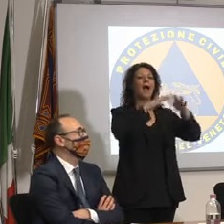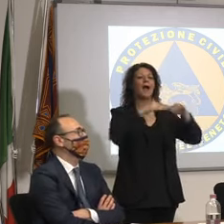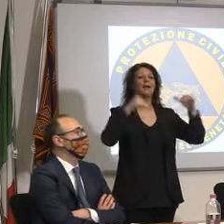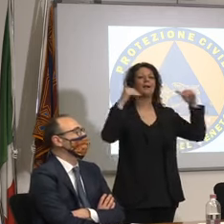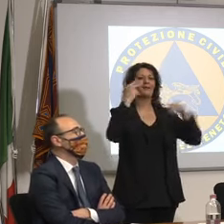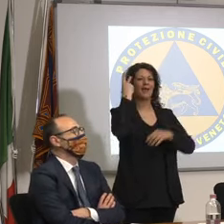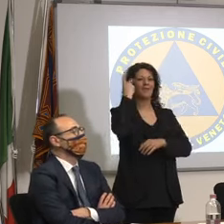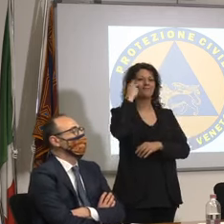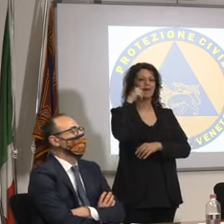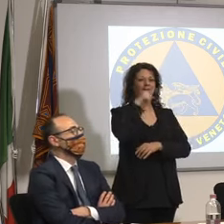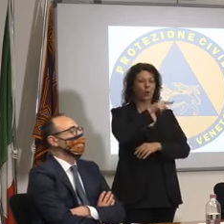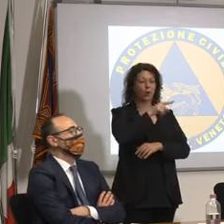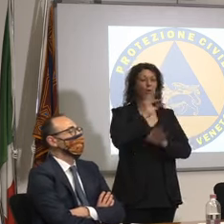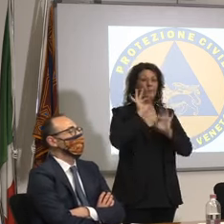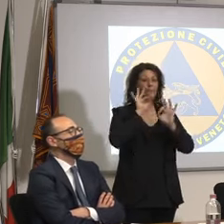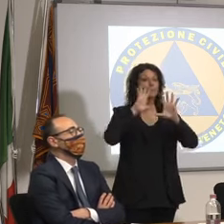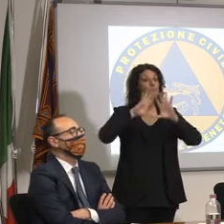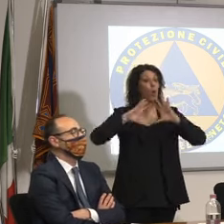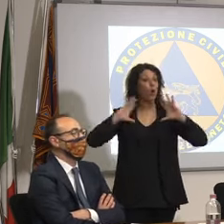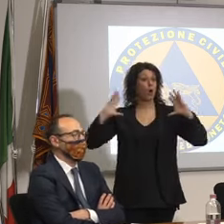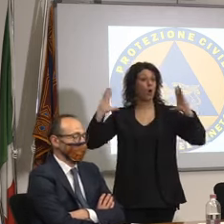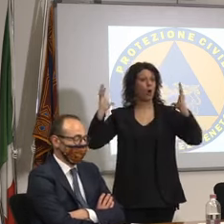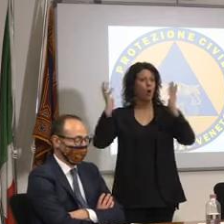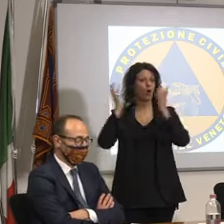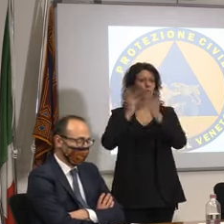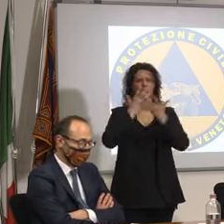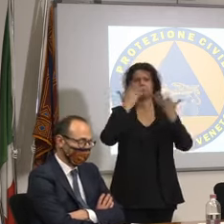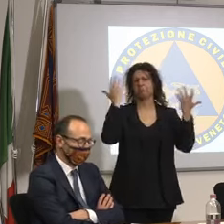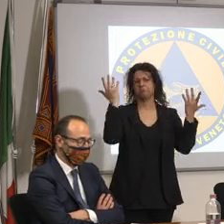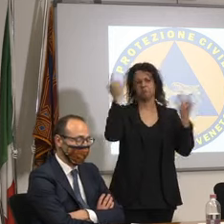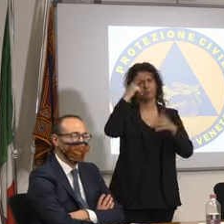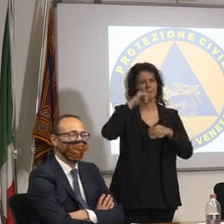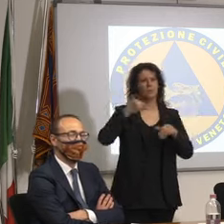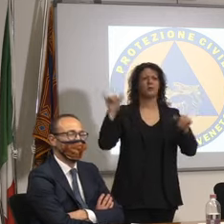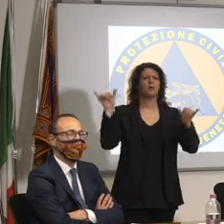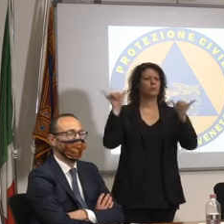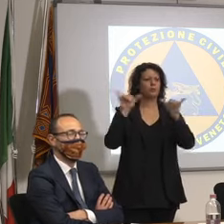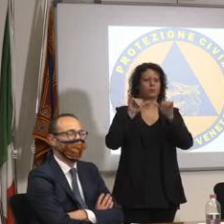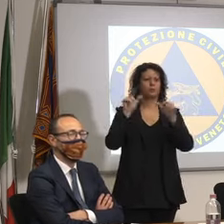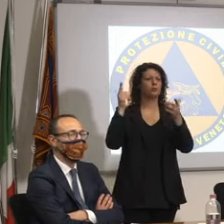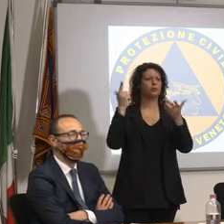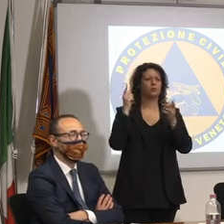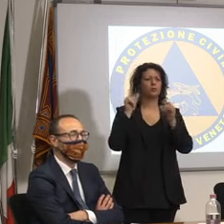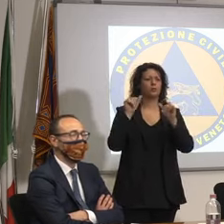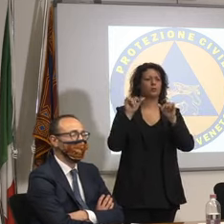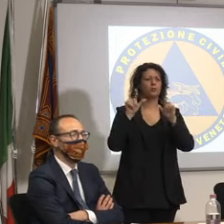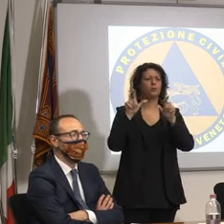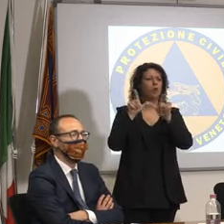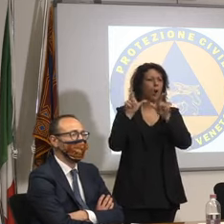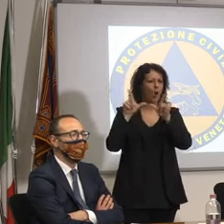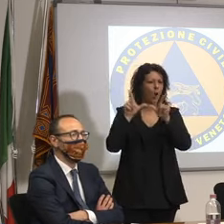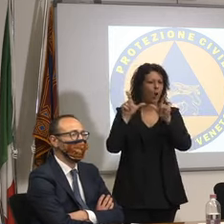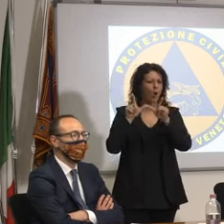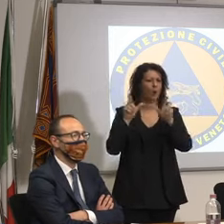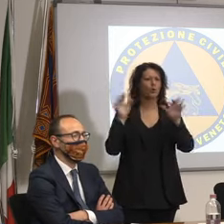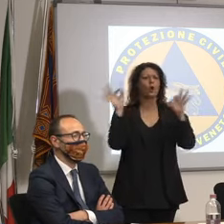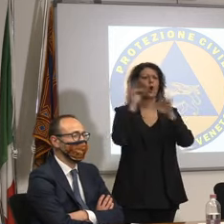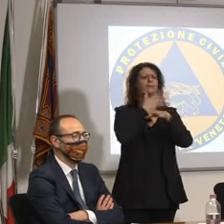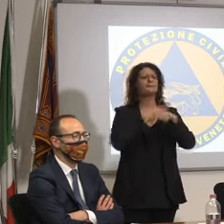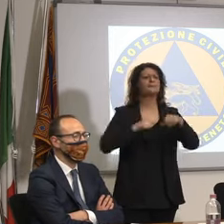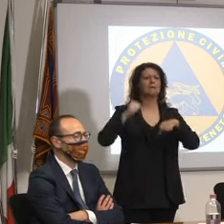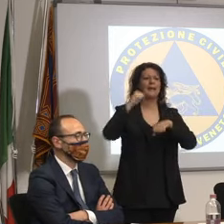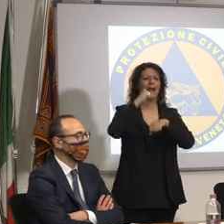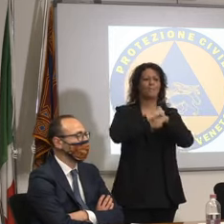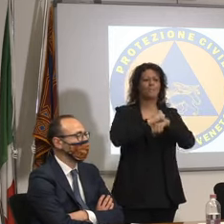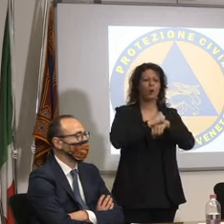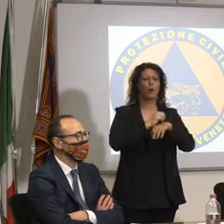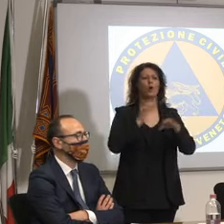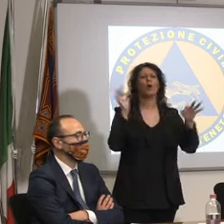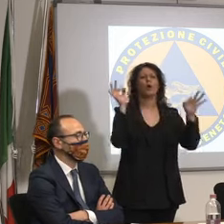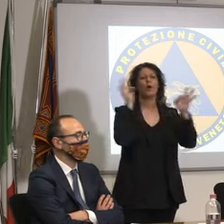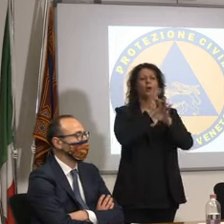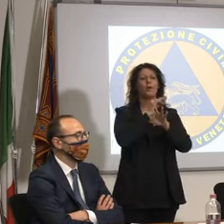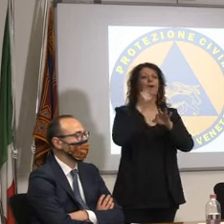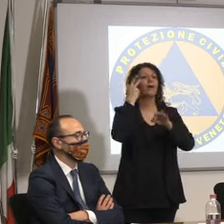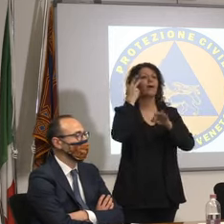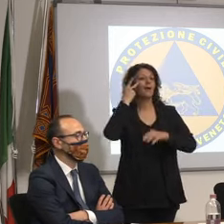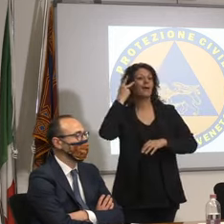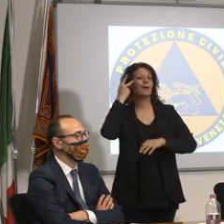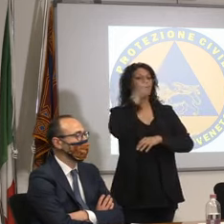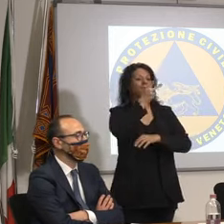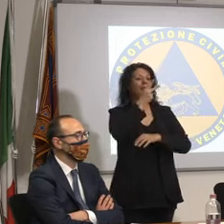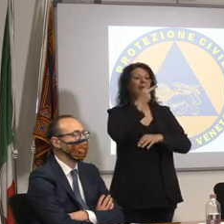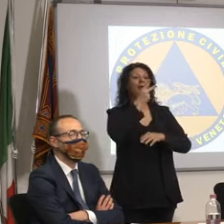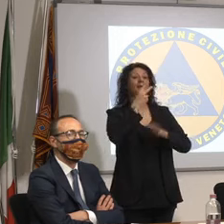per il mondo sei un cittadino del mondo di Tokyo piuttosto che di Singapore o Rio de Janeiro o Adelaide vedi